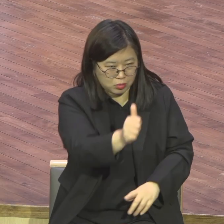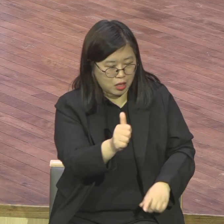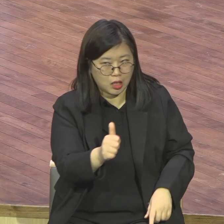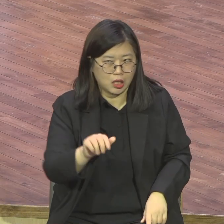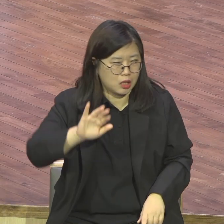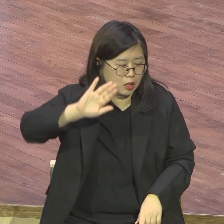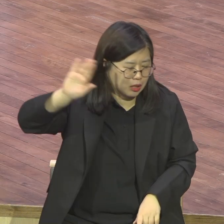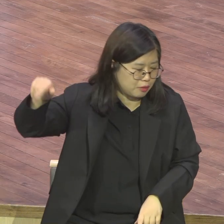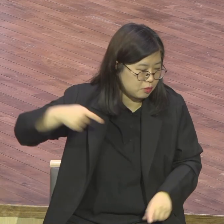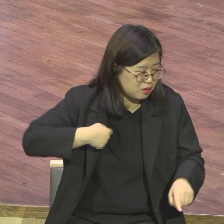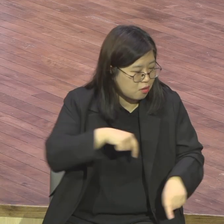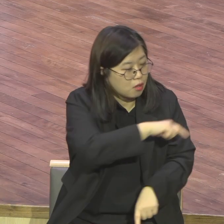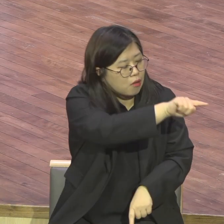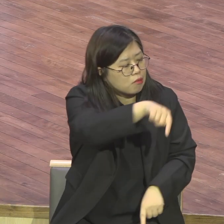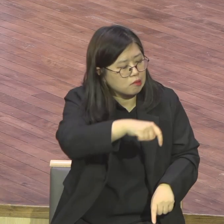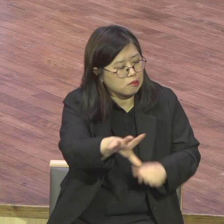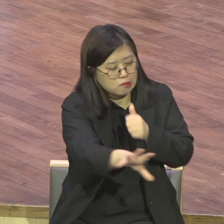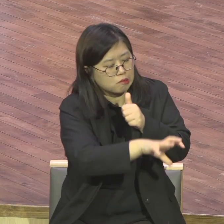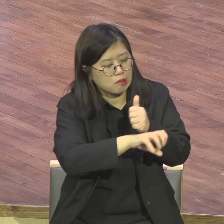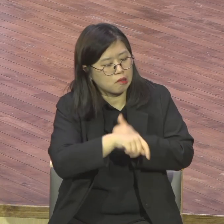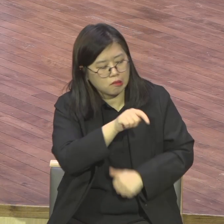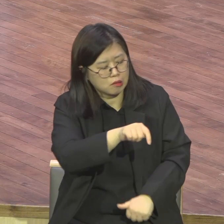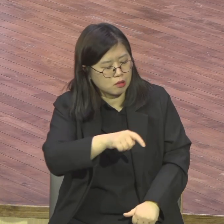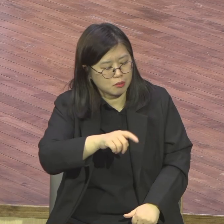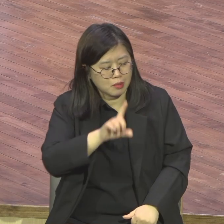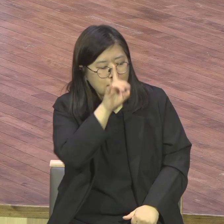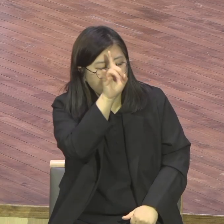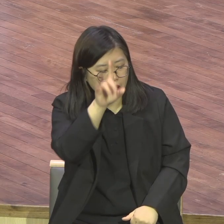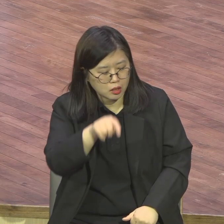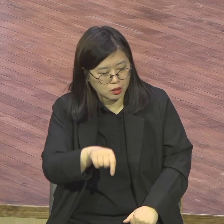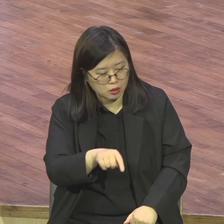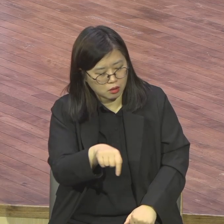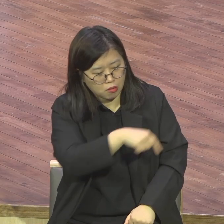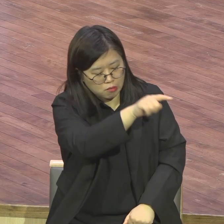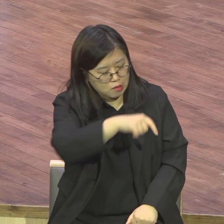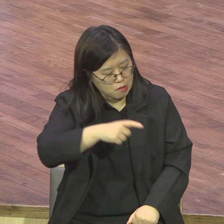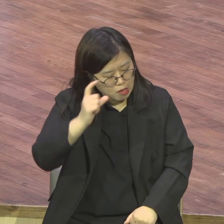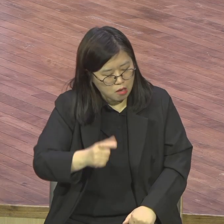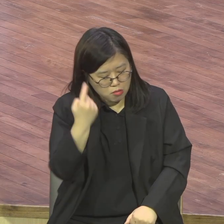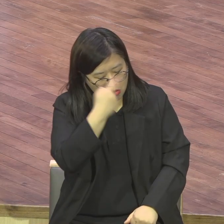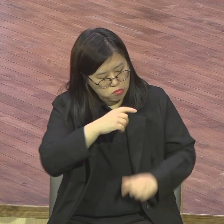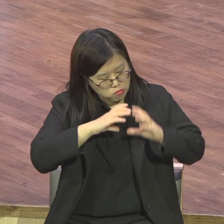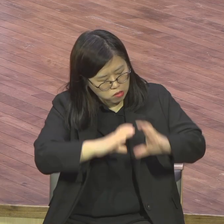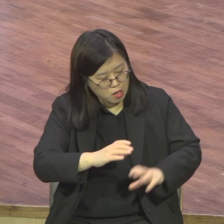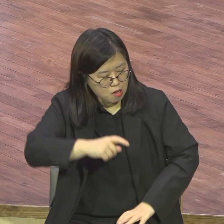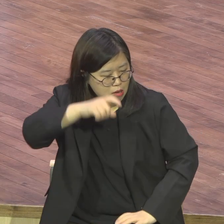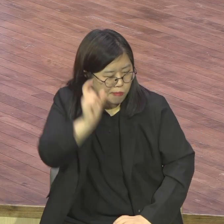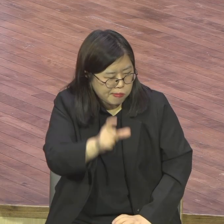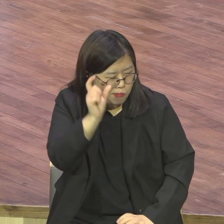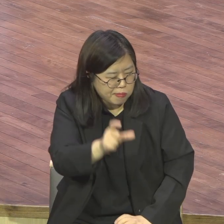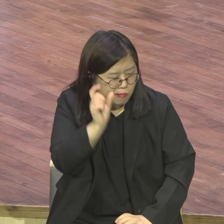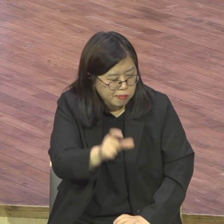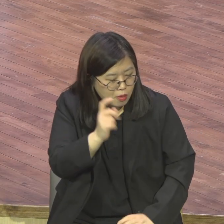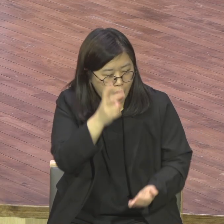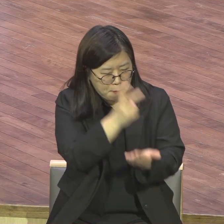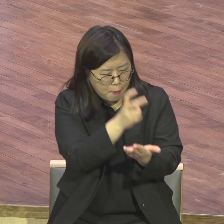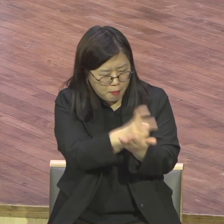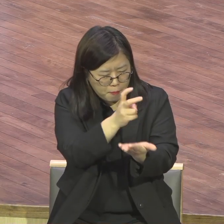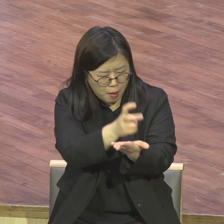휩쓸어집니다. 그래야 말이야. 그럴 거야. 싹 다 사단 공동체 되어버려요. 허감 공동체.